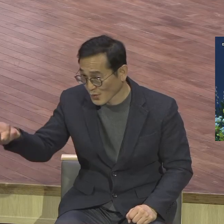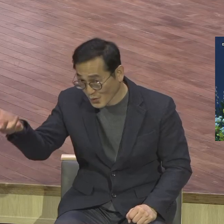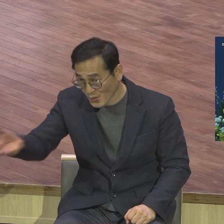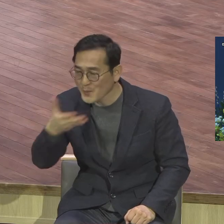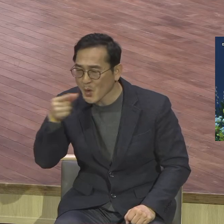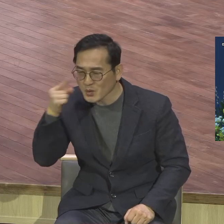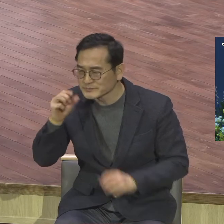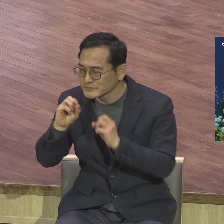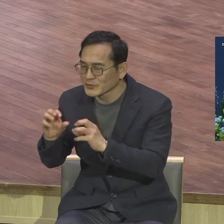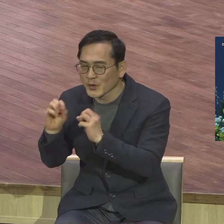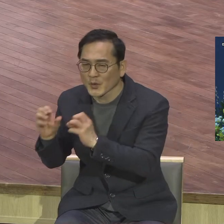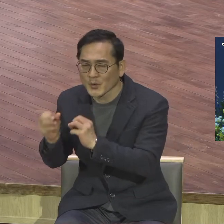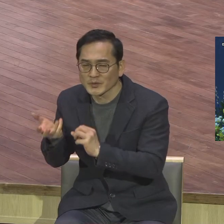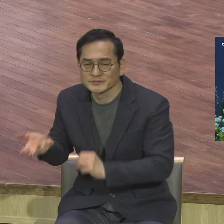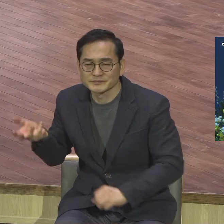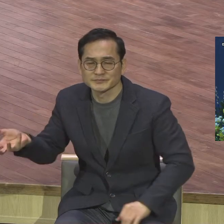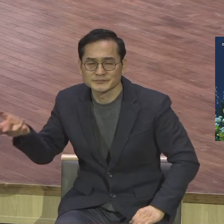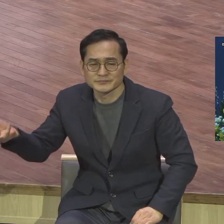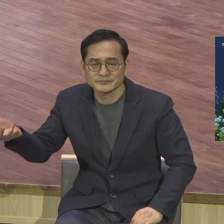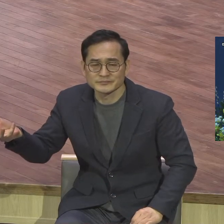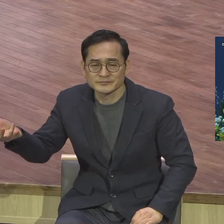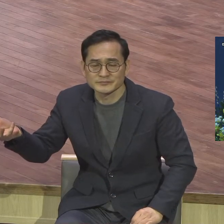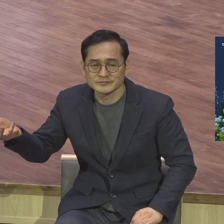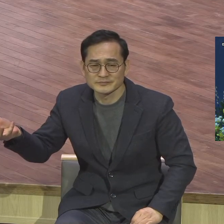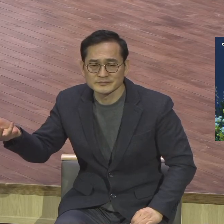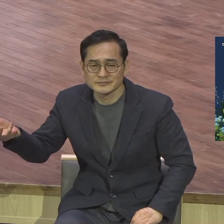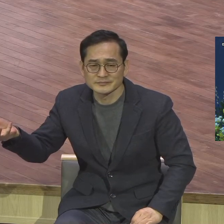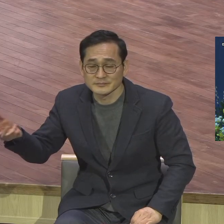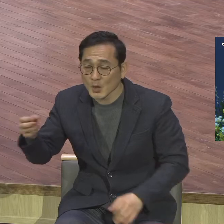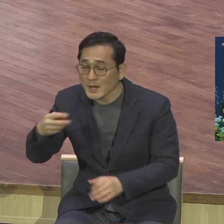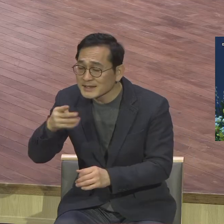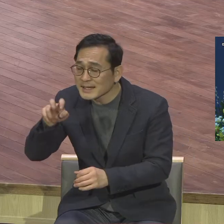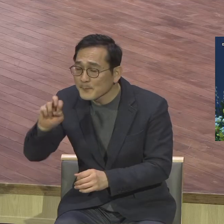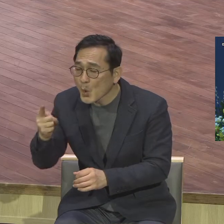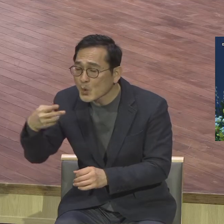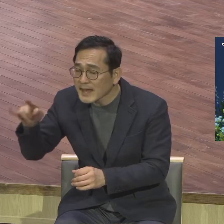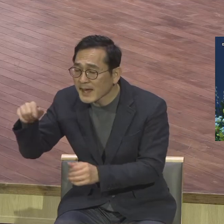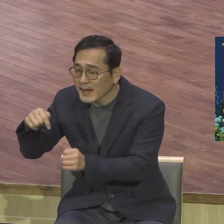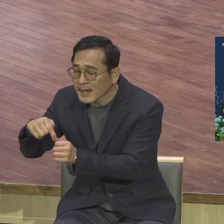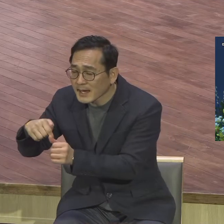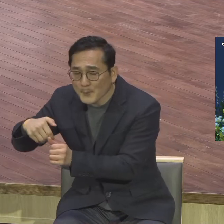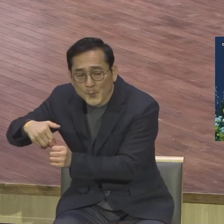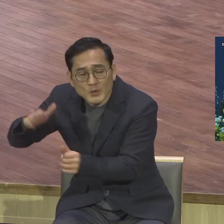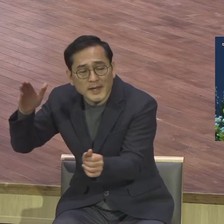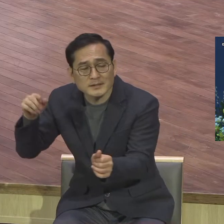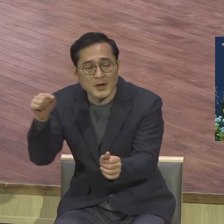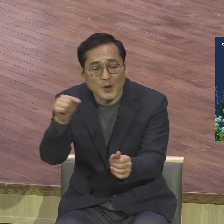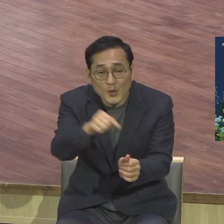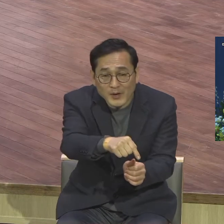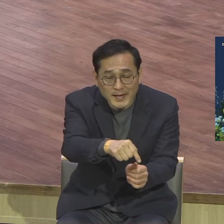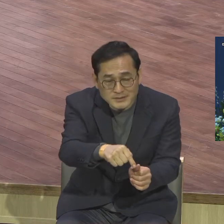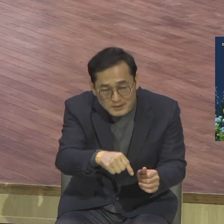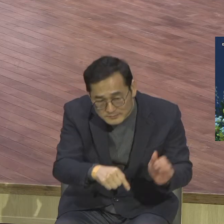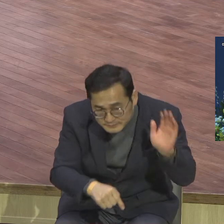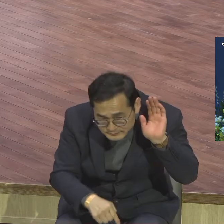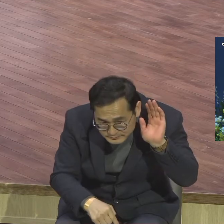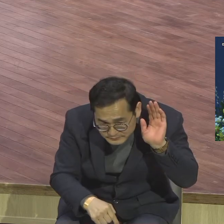파송을 받고 대사님과 교회로 갔던 이 디모데가 와서 아주 기쁜 소식을 바울에게 증거했습니다